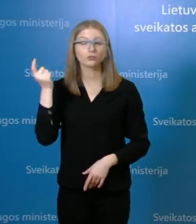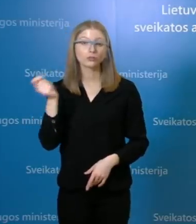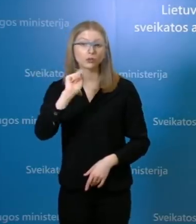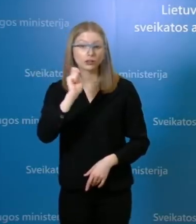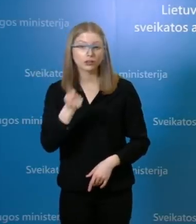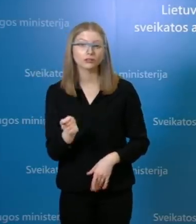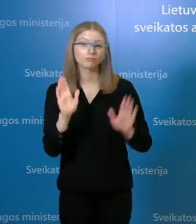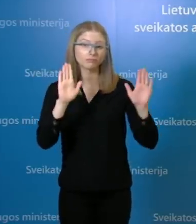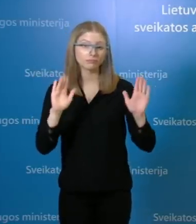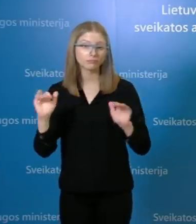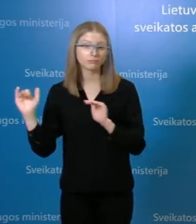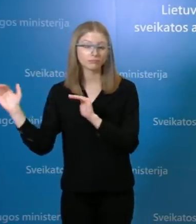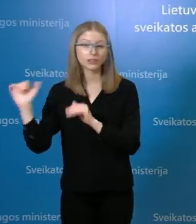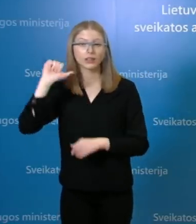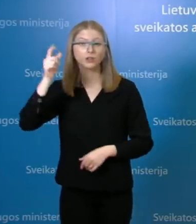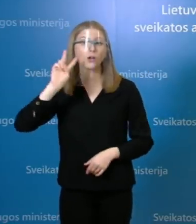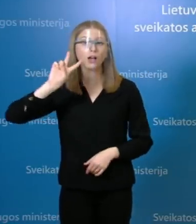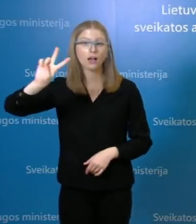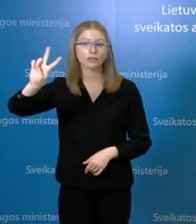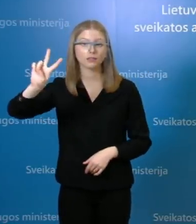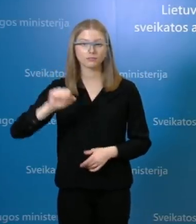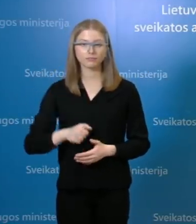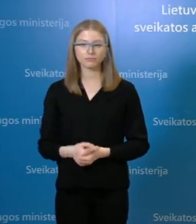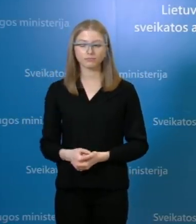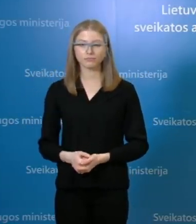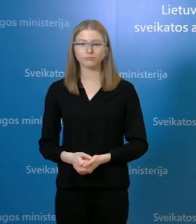klausimus ir iki sustikimo rytoje 14 valandą.